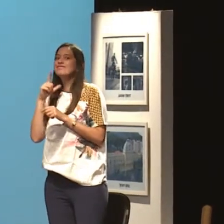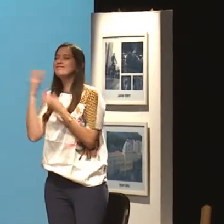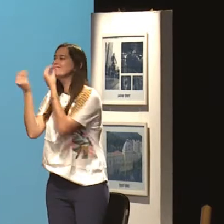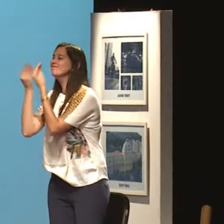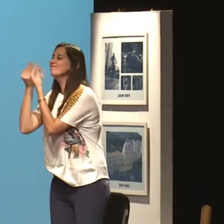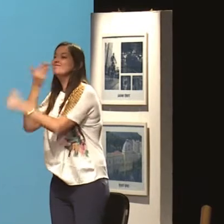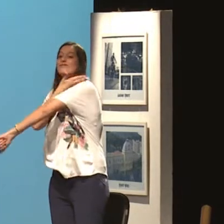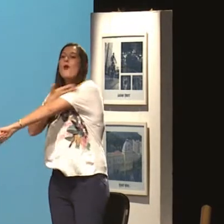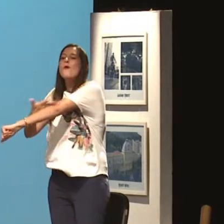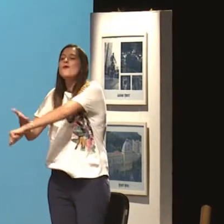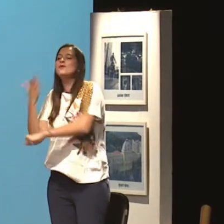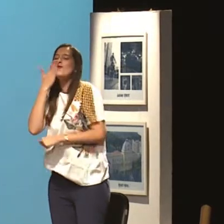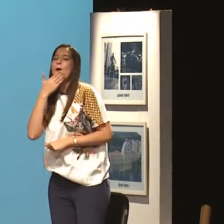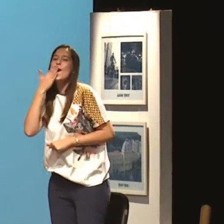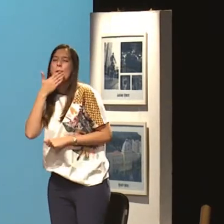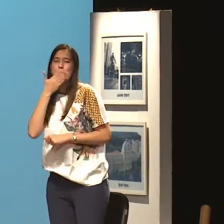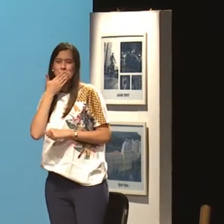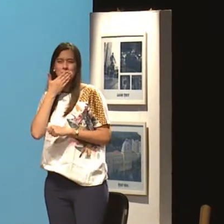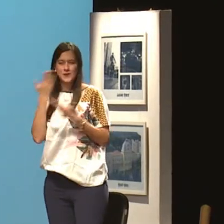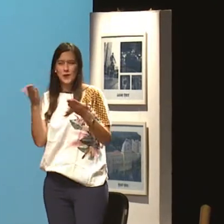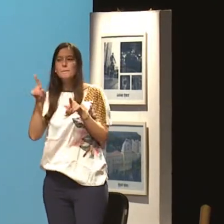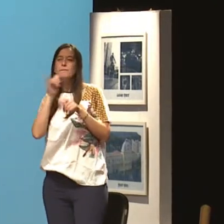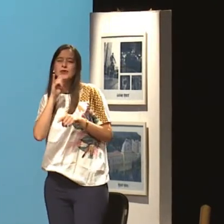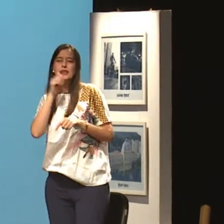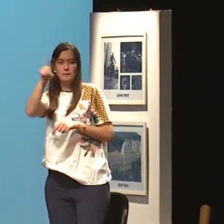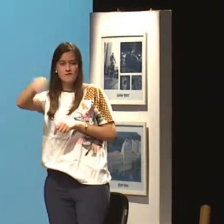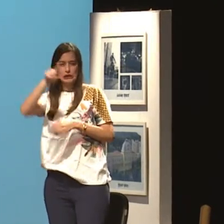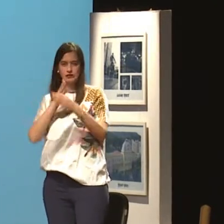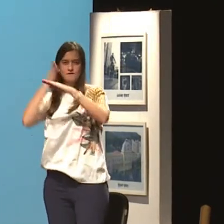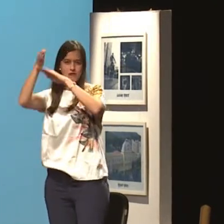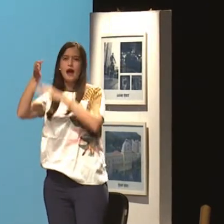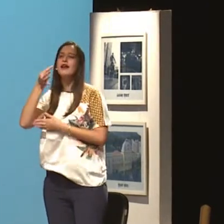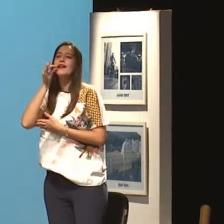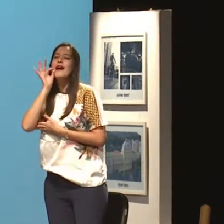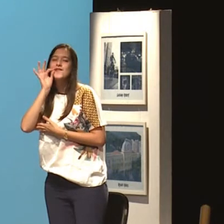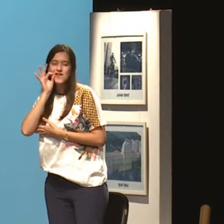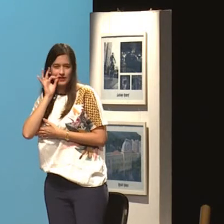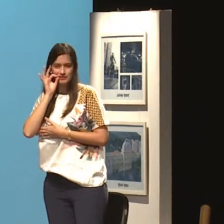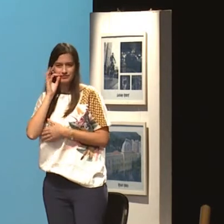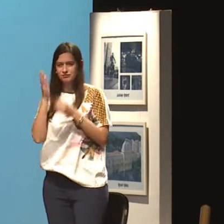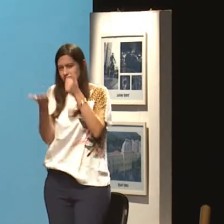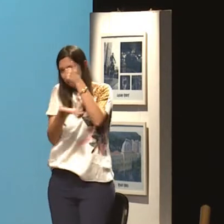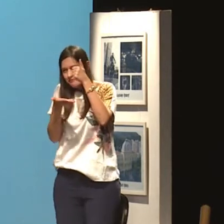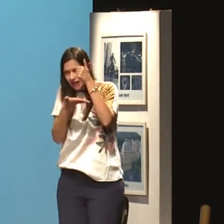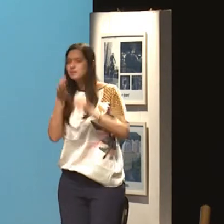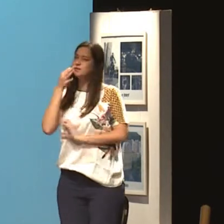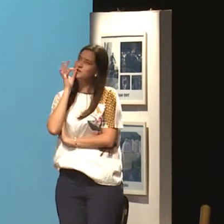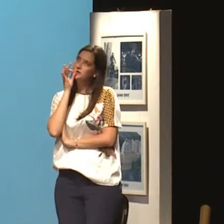ela já está acostumada ao padrão, com aquele tipo de vida. Por